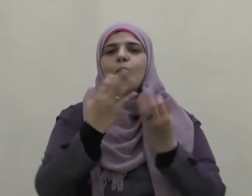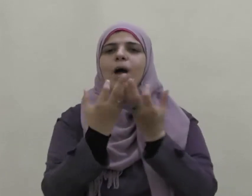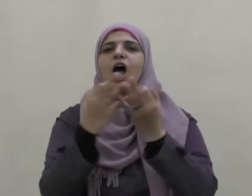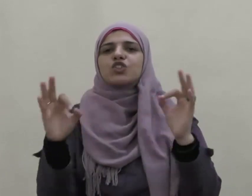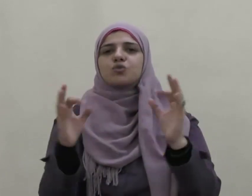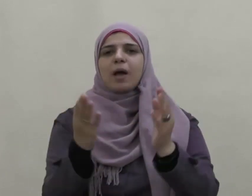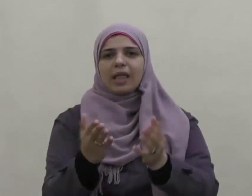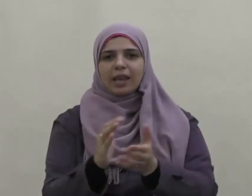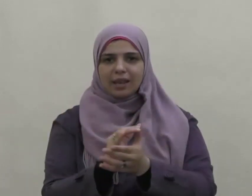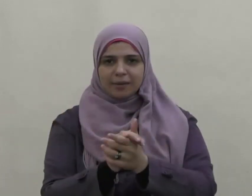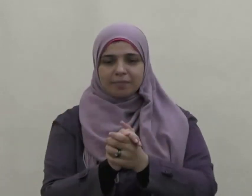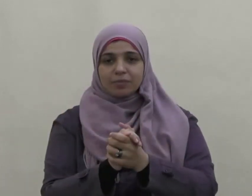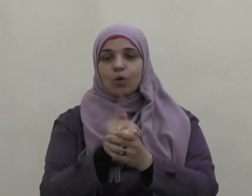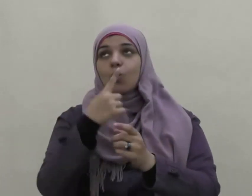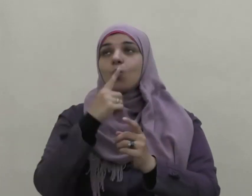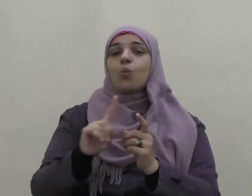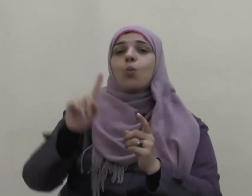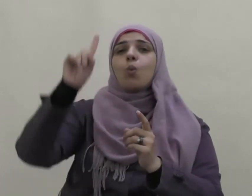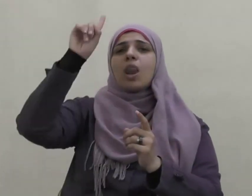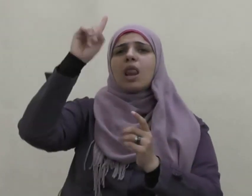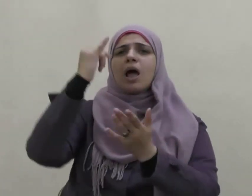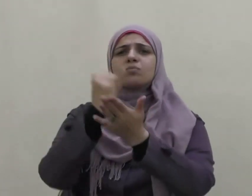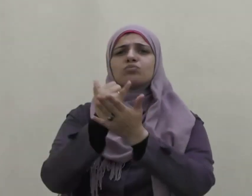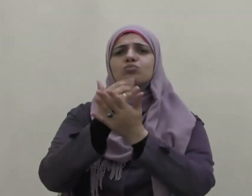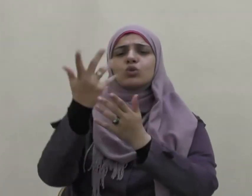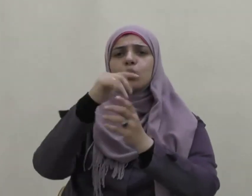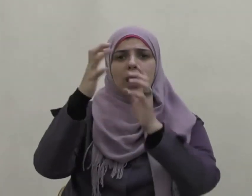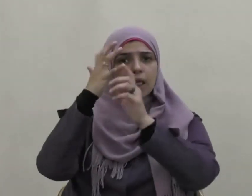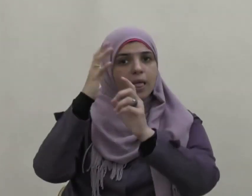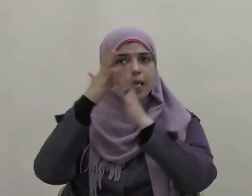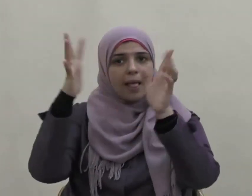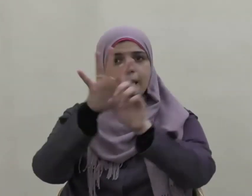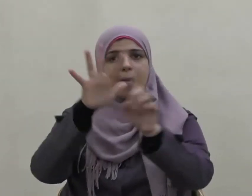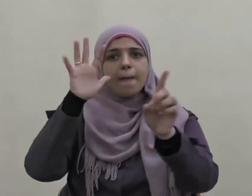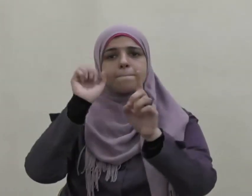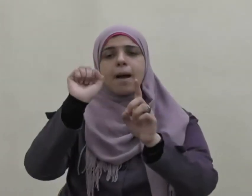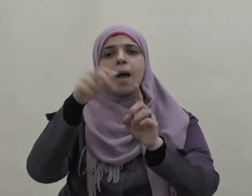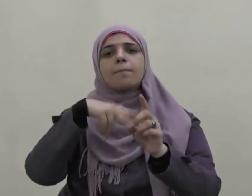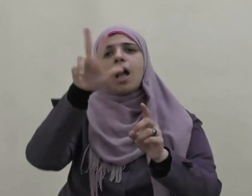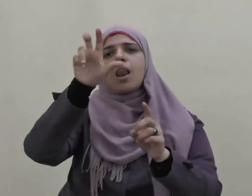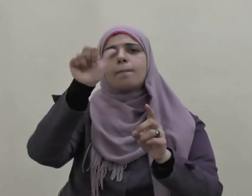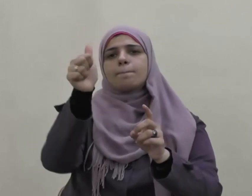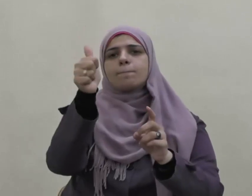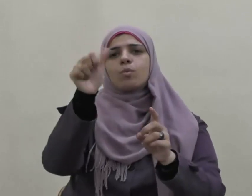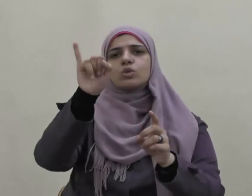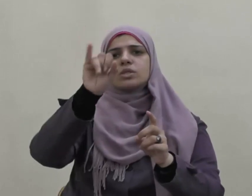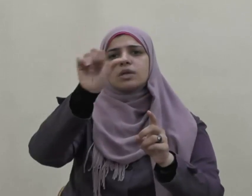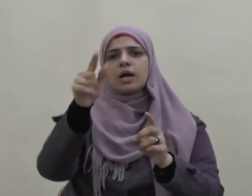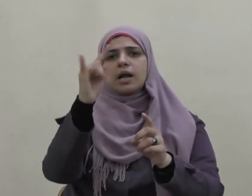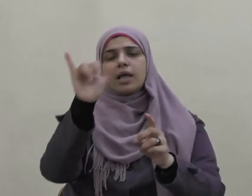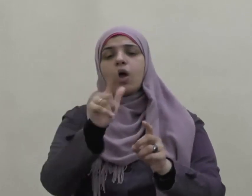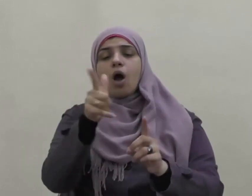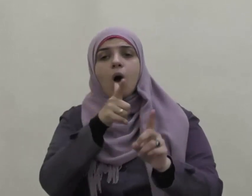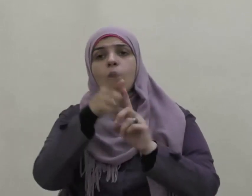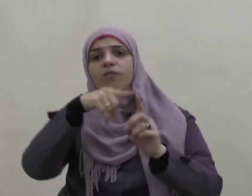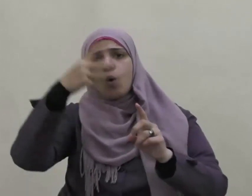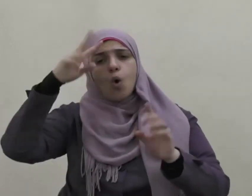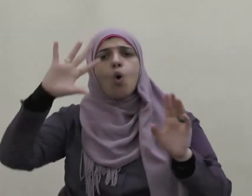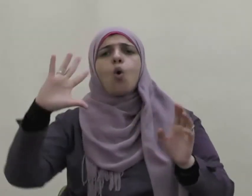ولله در الإمام البوصيري في قوله وكلهم من رسول الله